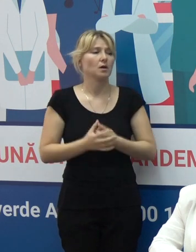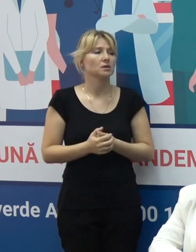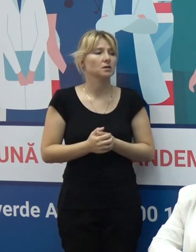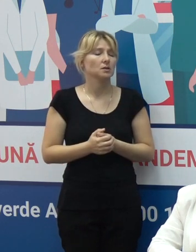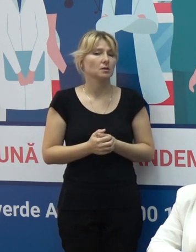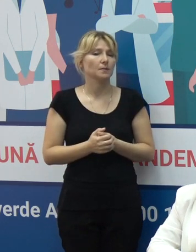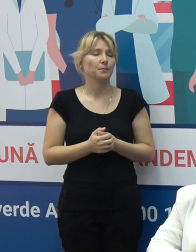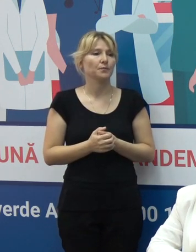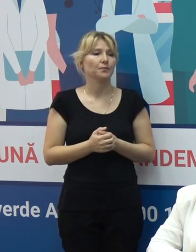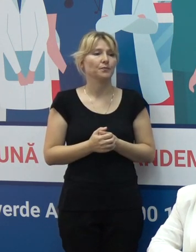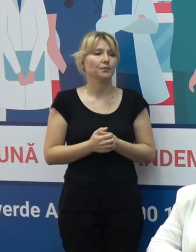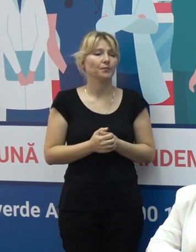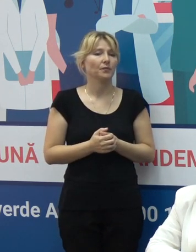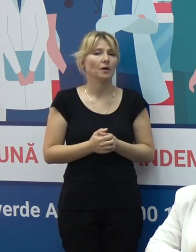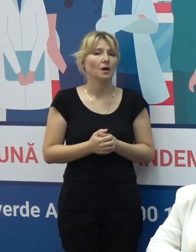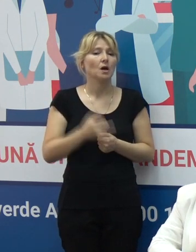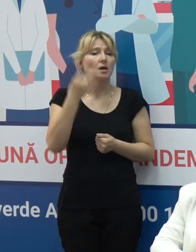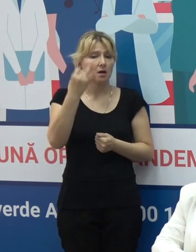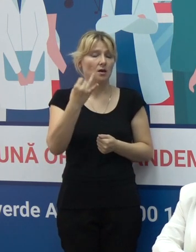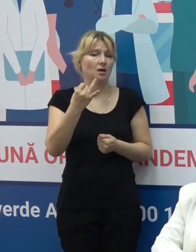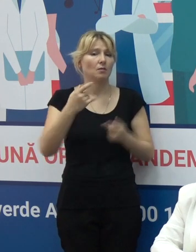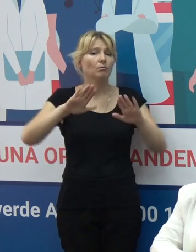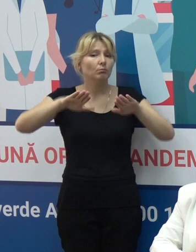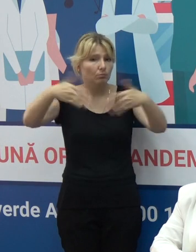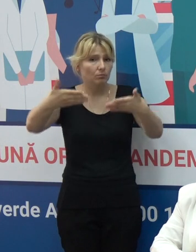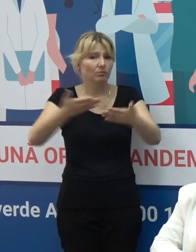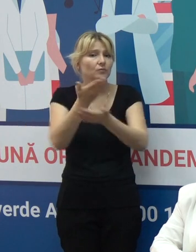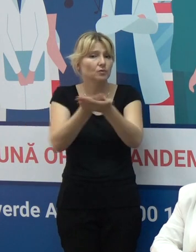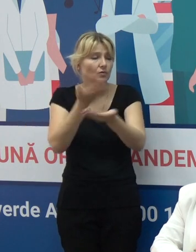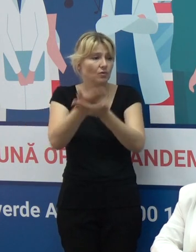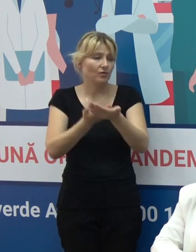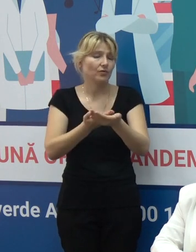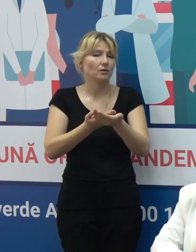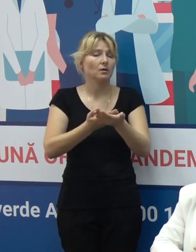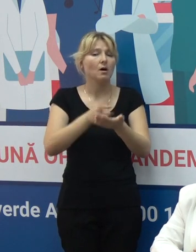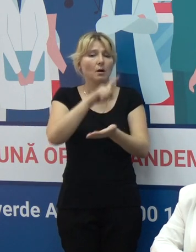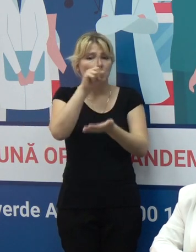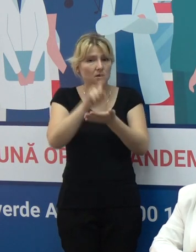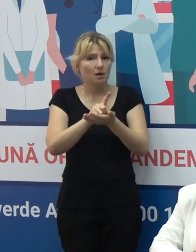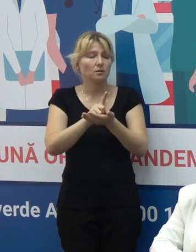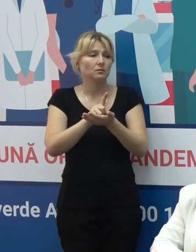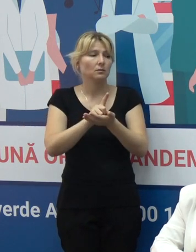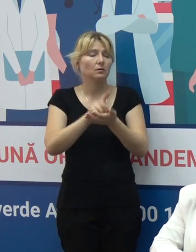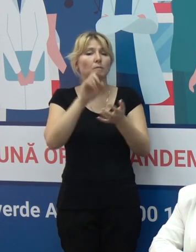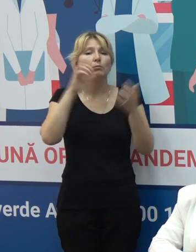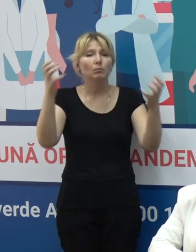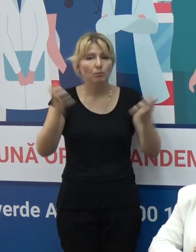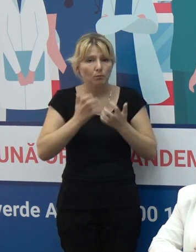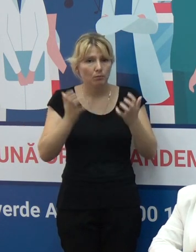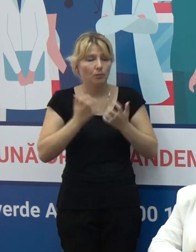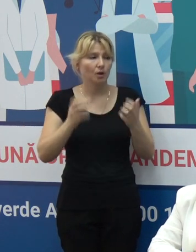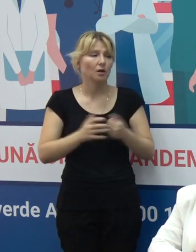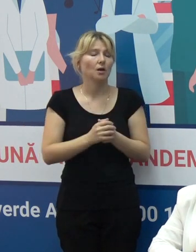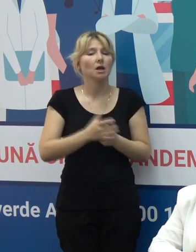îndemnul este să vă asigurați protecția